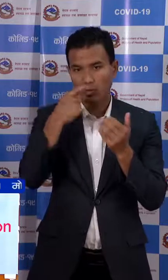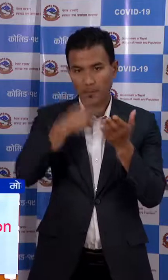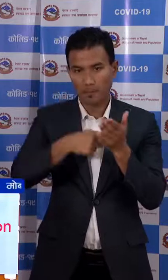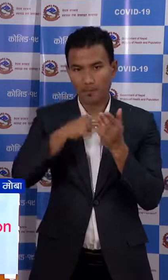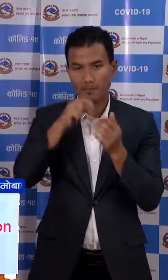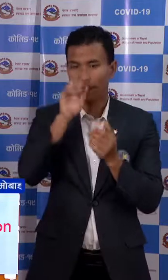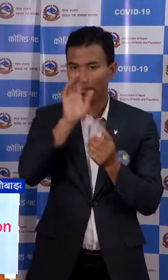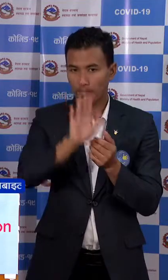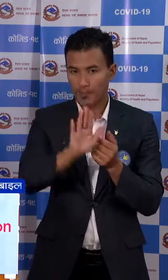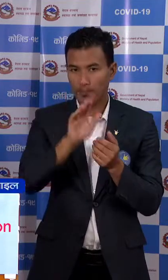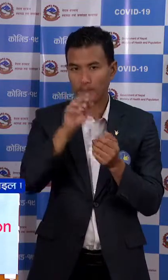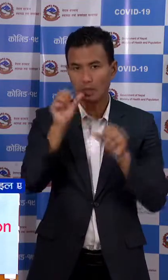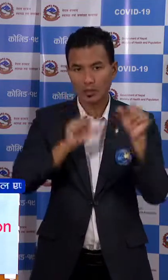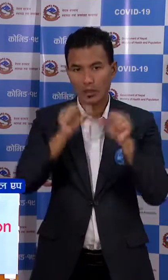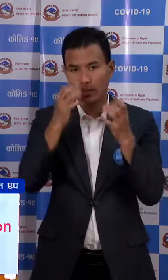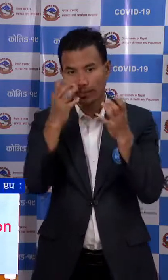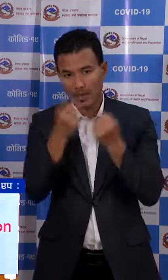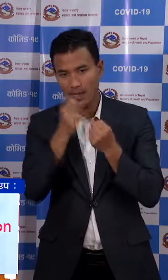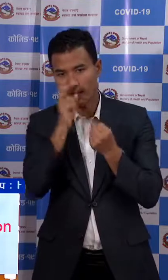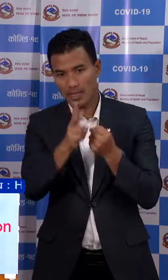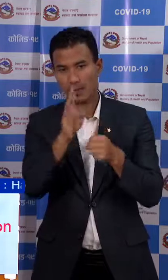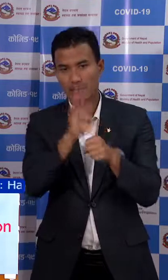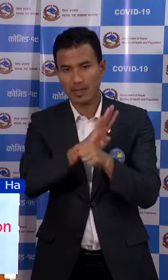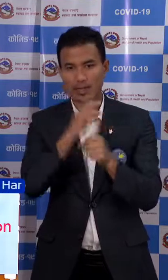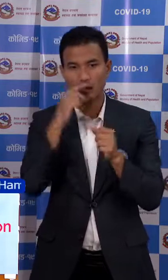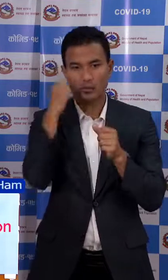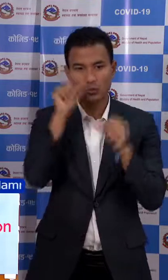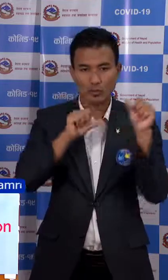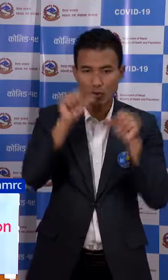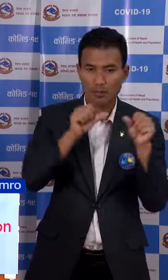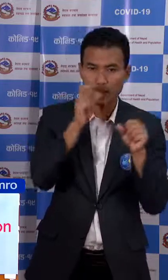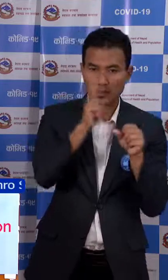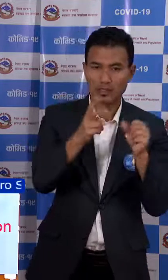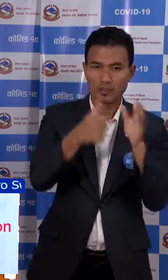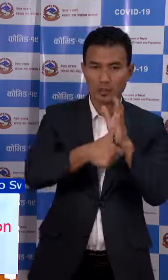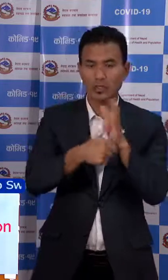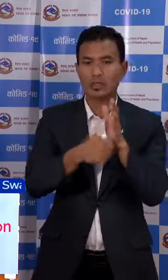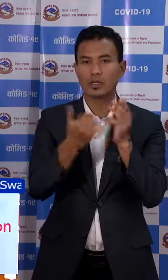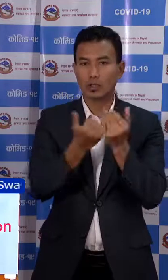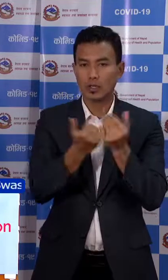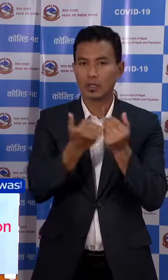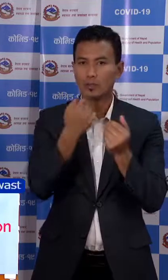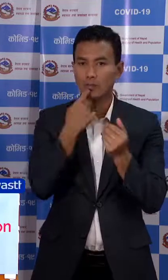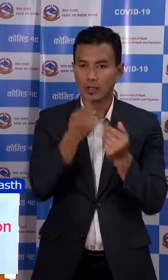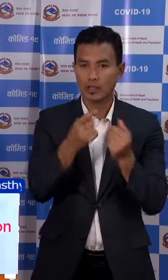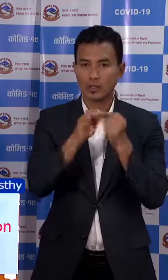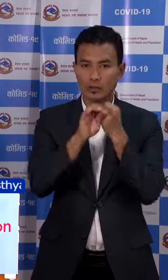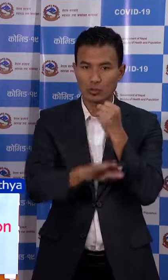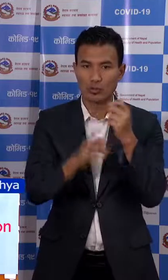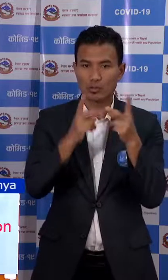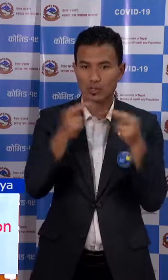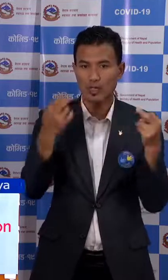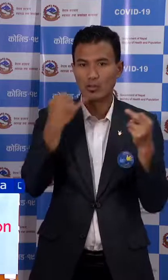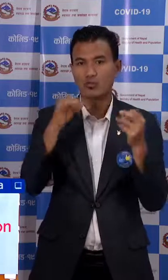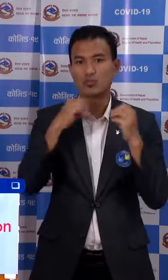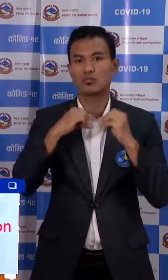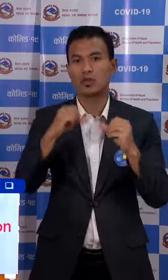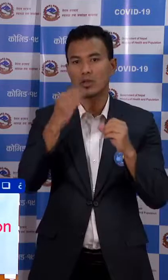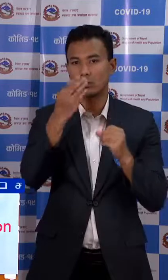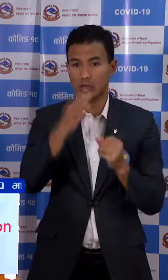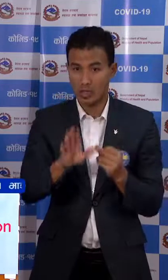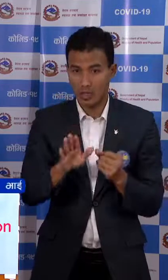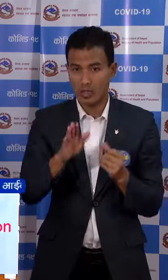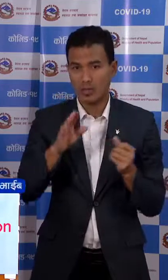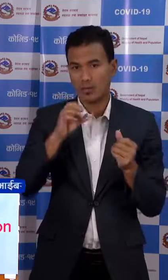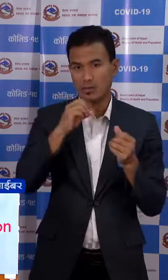मापदन्ड छा जईलेव पायो तहीले जसलाई पायो तेसलाई परिच्छन गरदा सुरत साधन को दुरुपएग हुने र